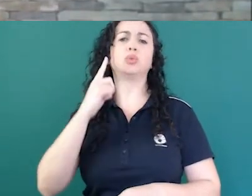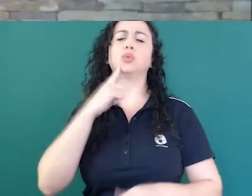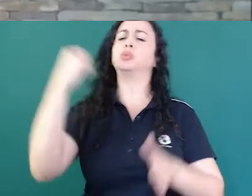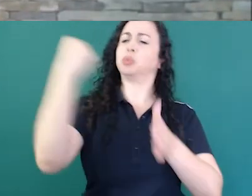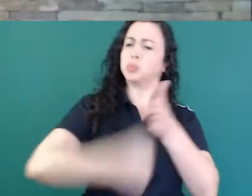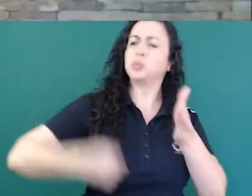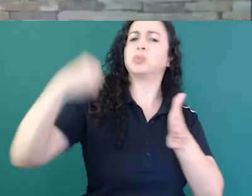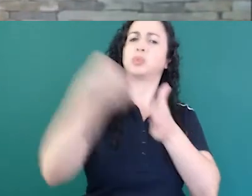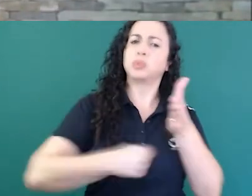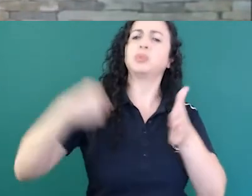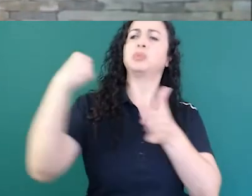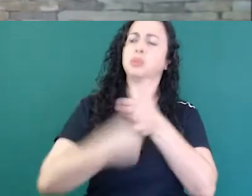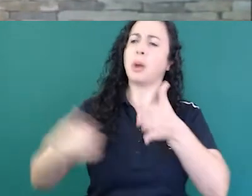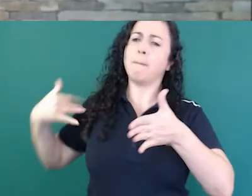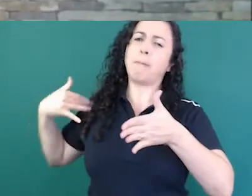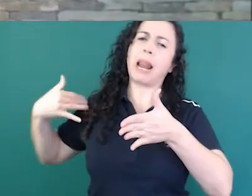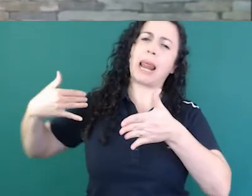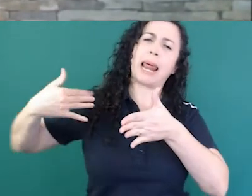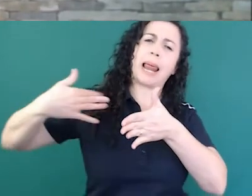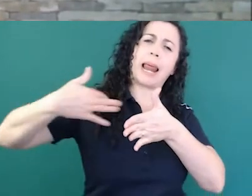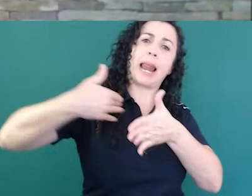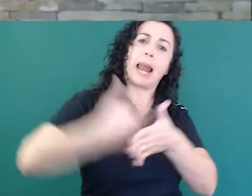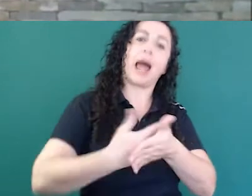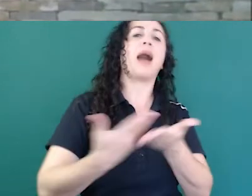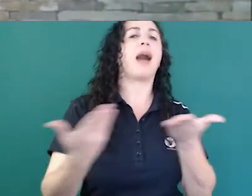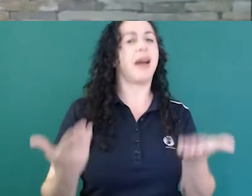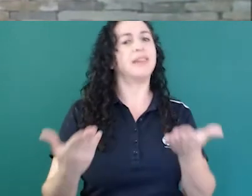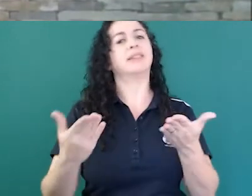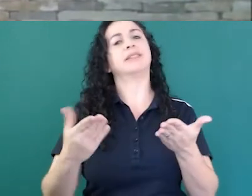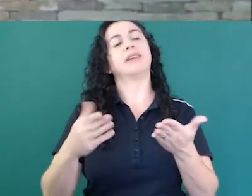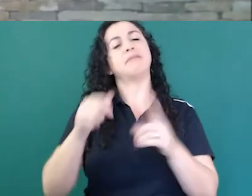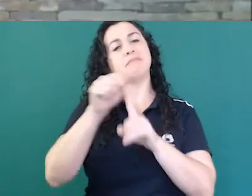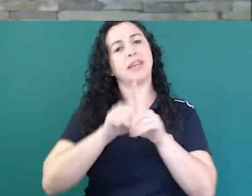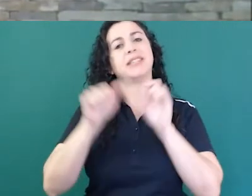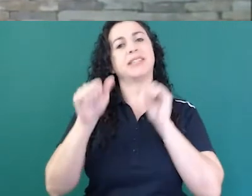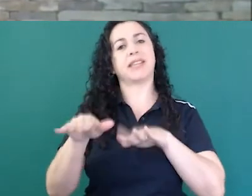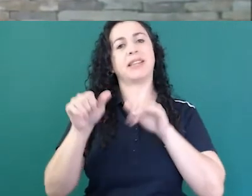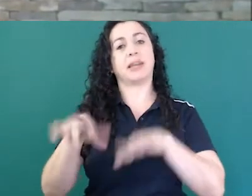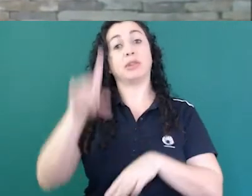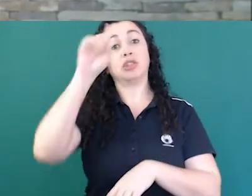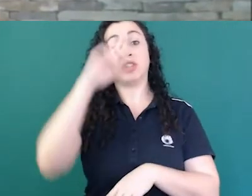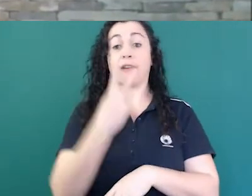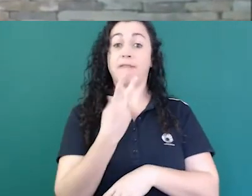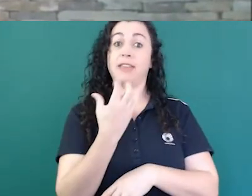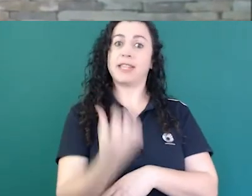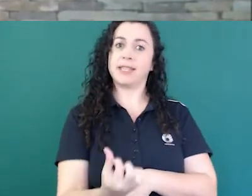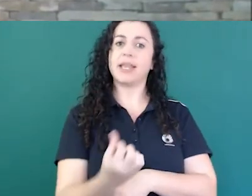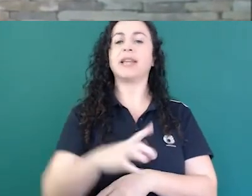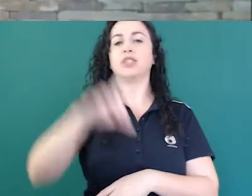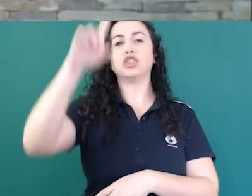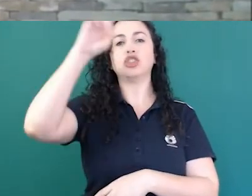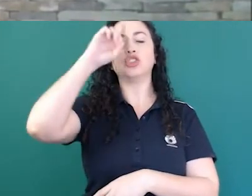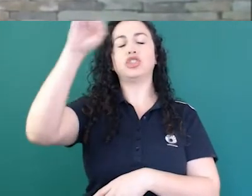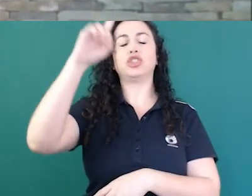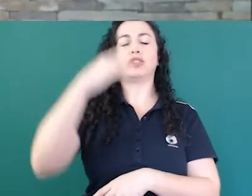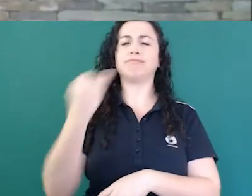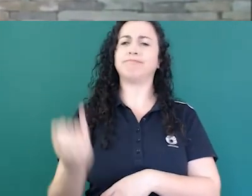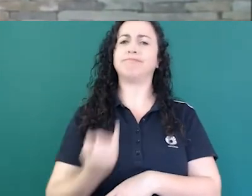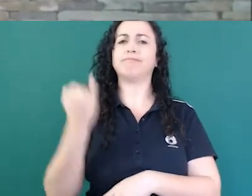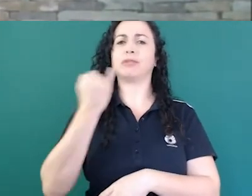e isso, então, por isso acontece em setembro. E o dia 26 é comemorado o dia do surdo, ou